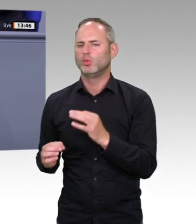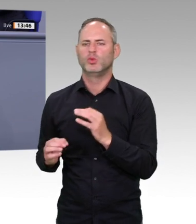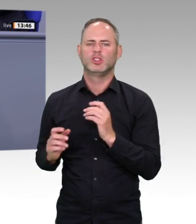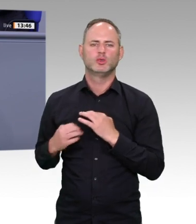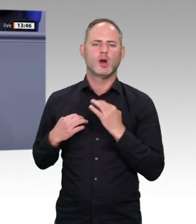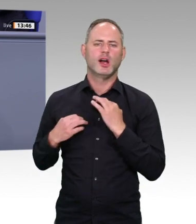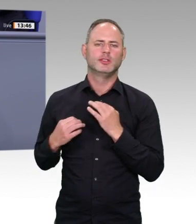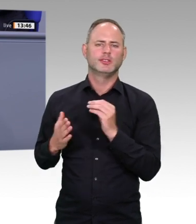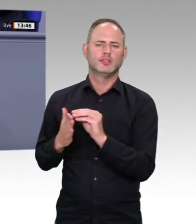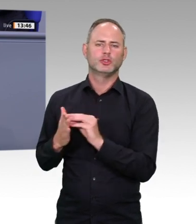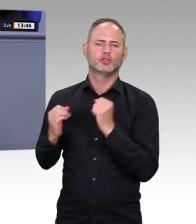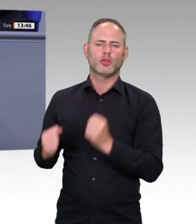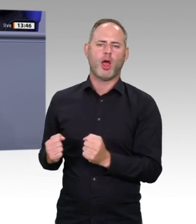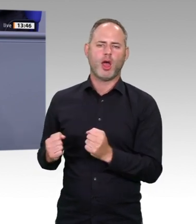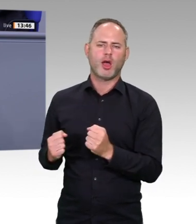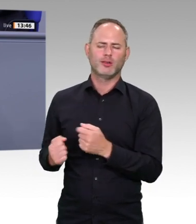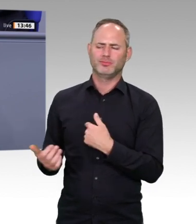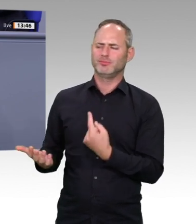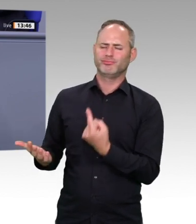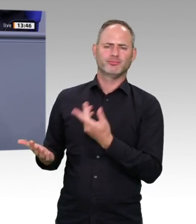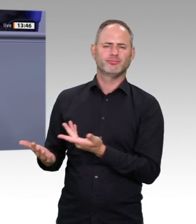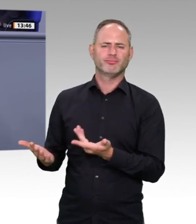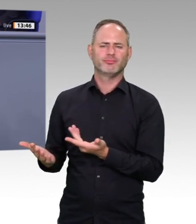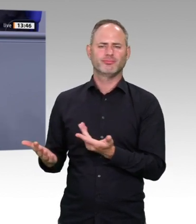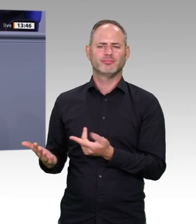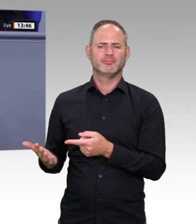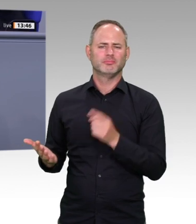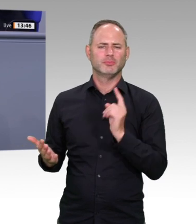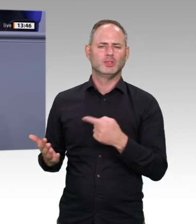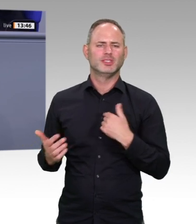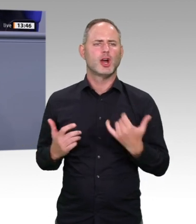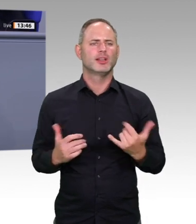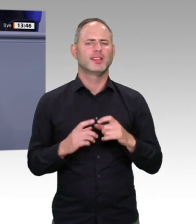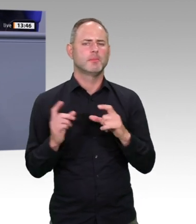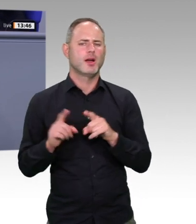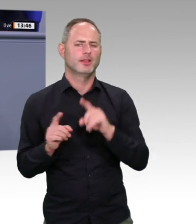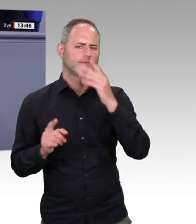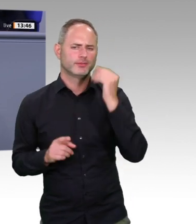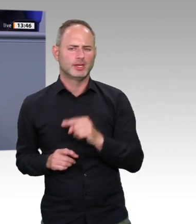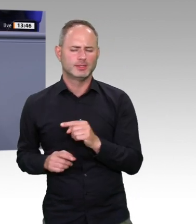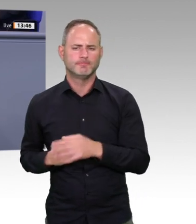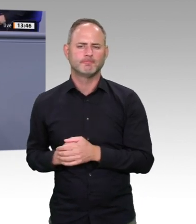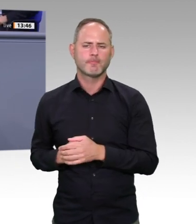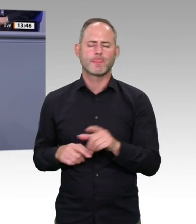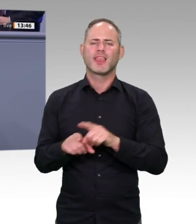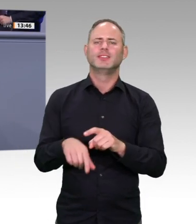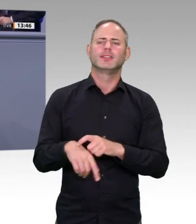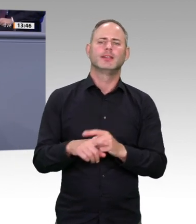Entwicklung muss auch in den Lehrplänen stärker berücksichtigt werden. Zweitens. In der Aus- und Weiterbildung von